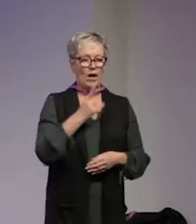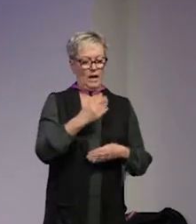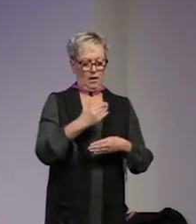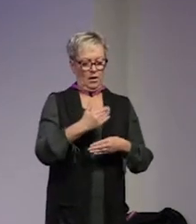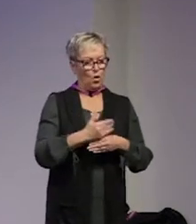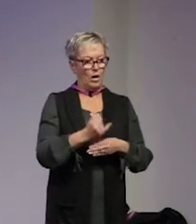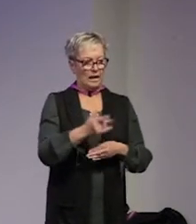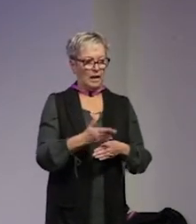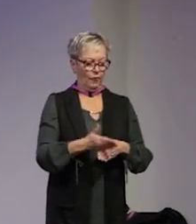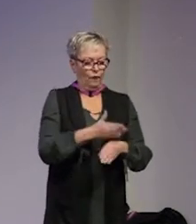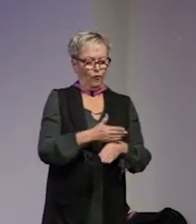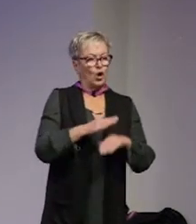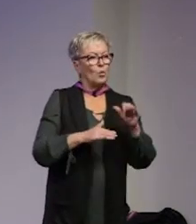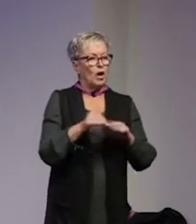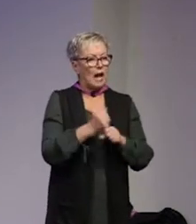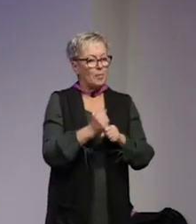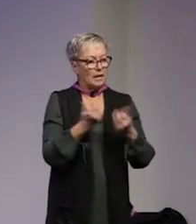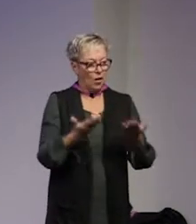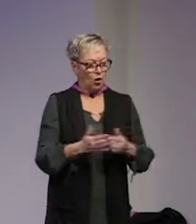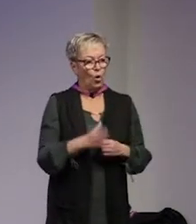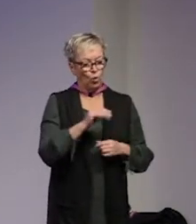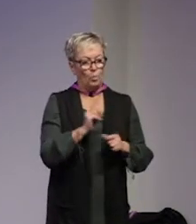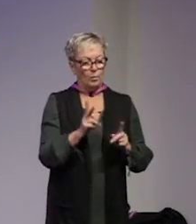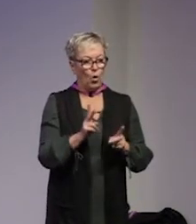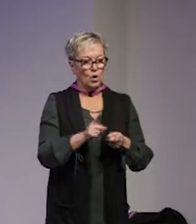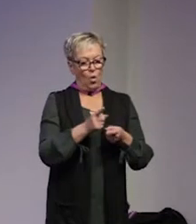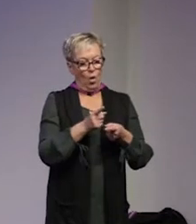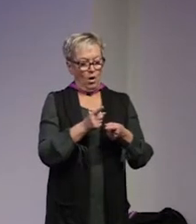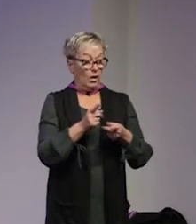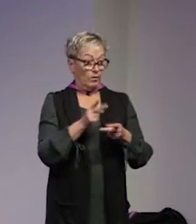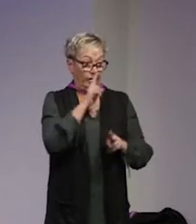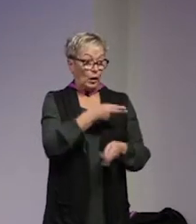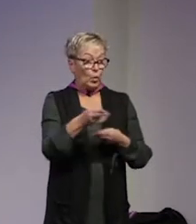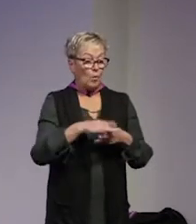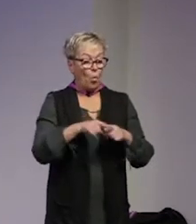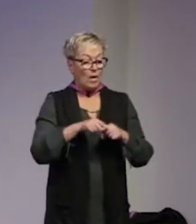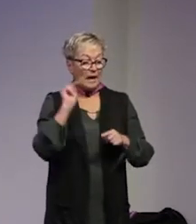det förebyggande arbetet idag och då blir det också naturligt med lite olika infallsvinklar